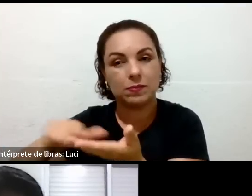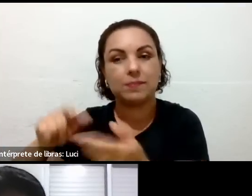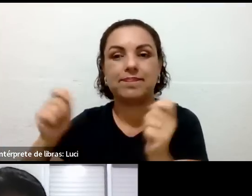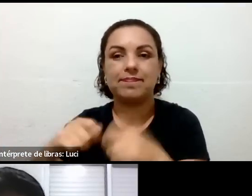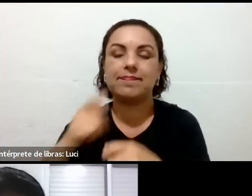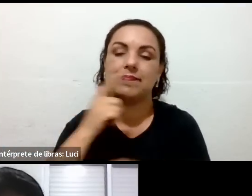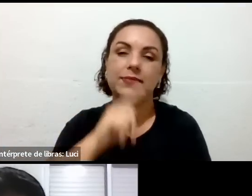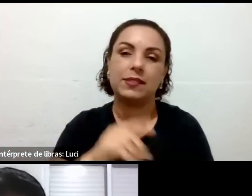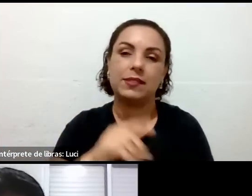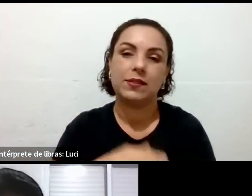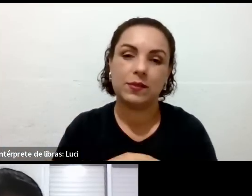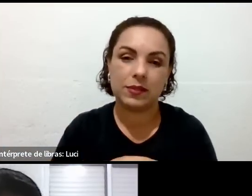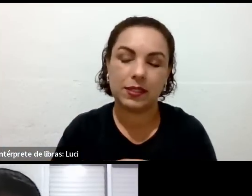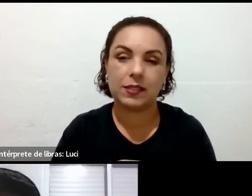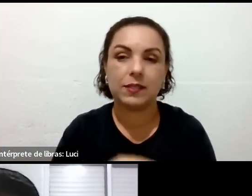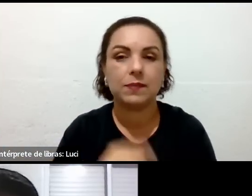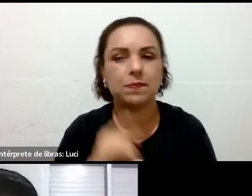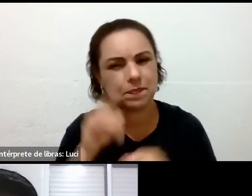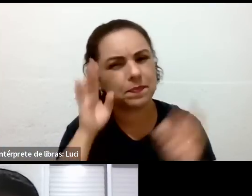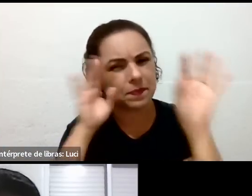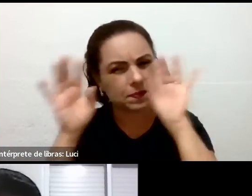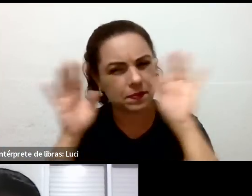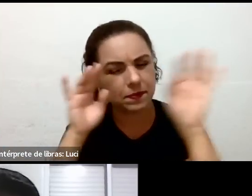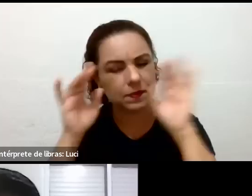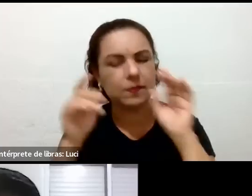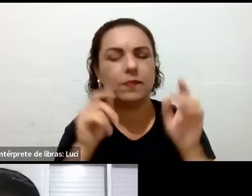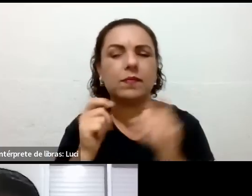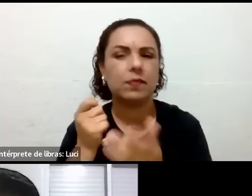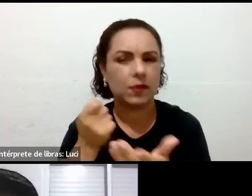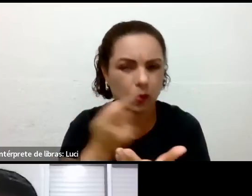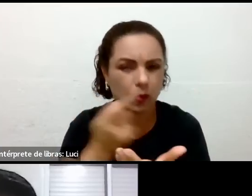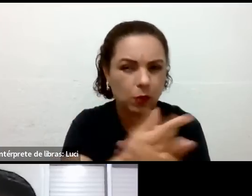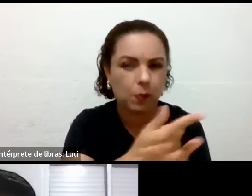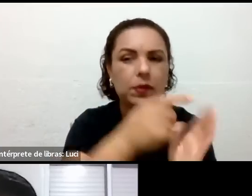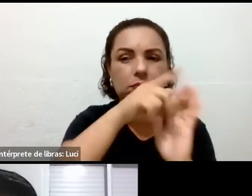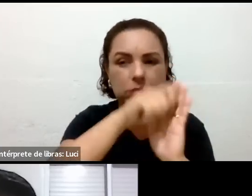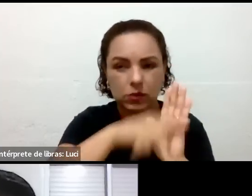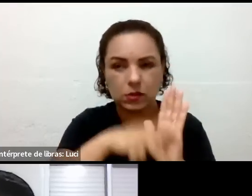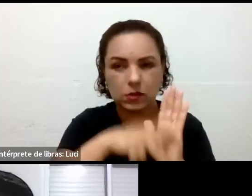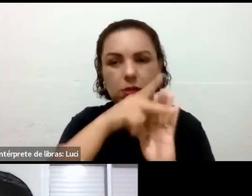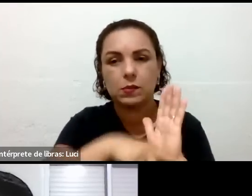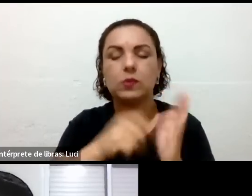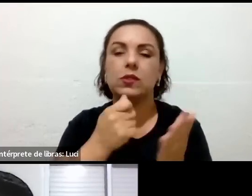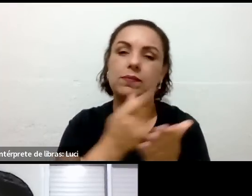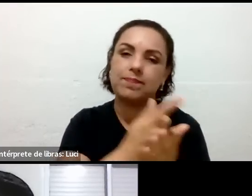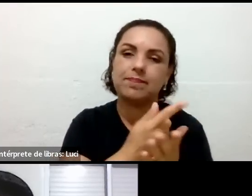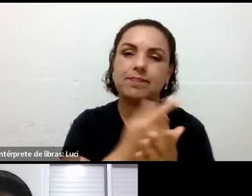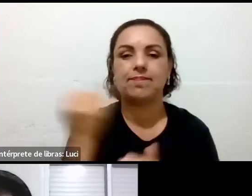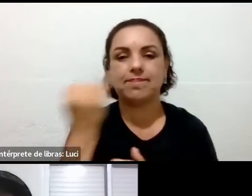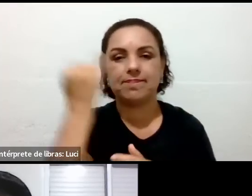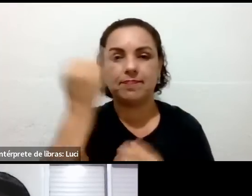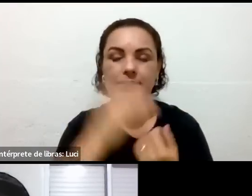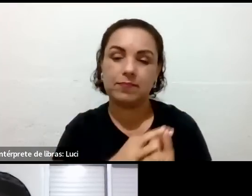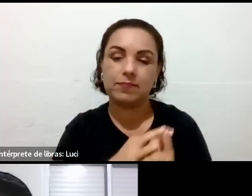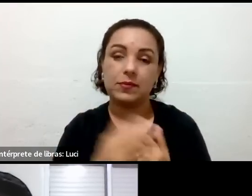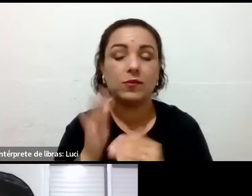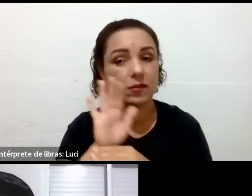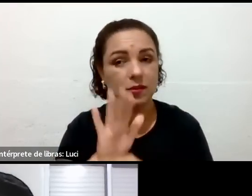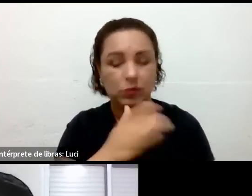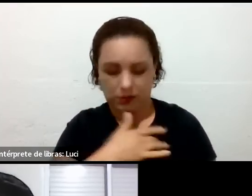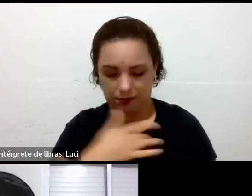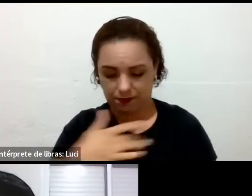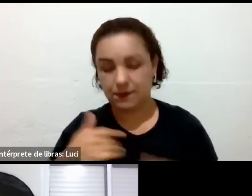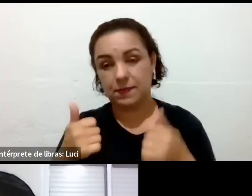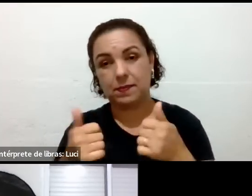Faça uso desse projeto, invista na saúde, porque, é o que eu falo, envelhecer a gente vai. Mas, sem doercer, você